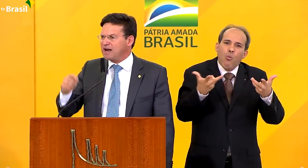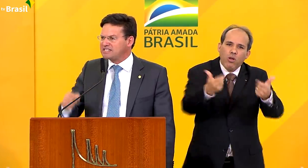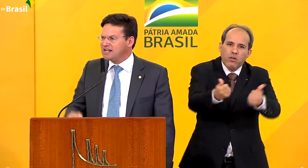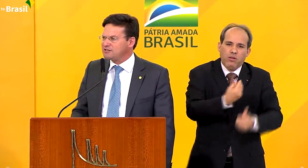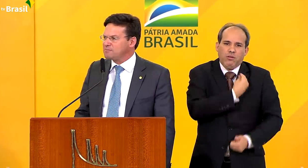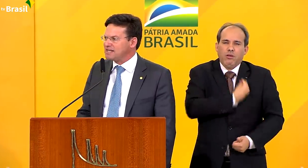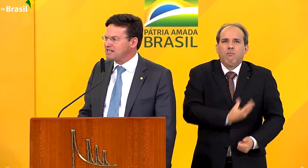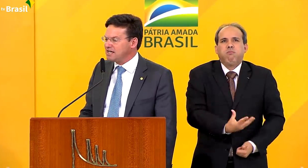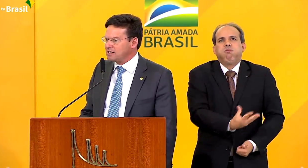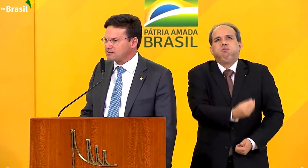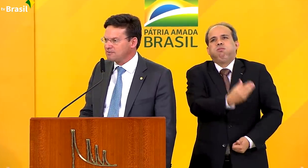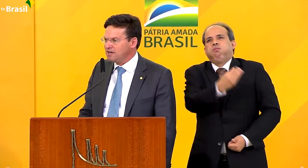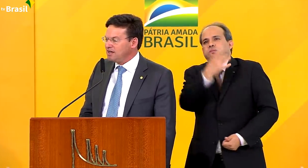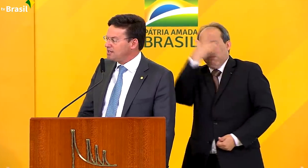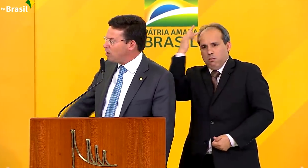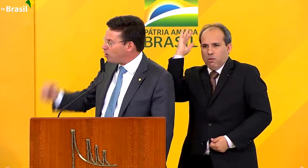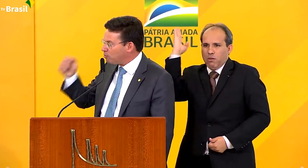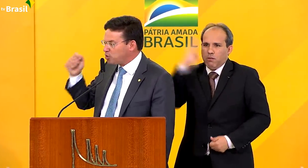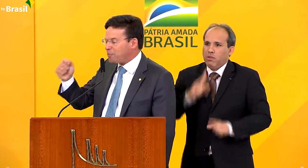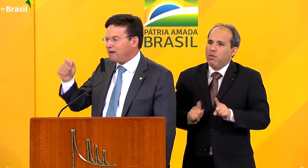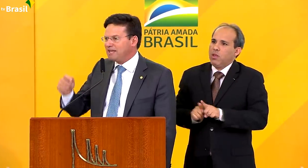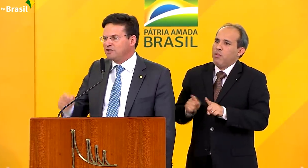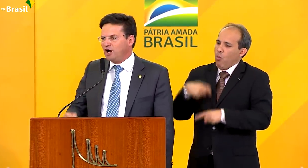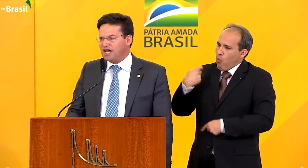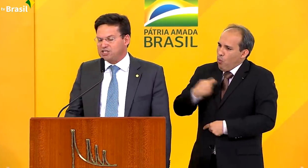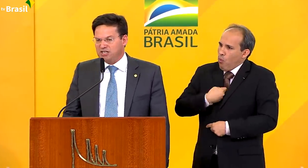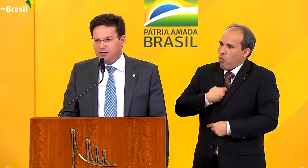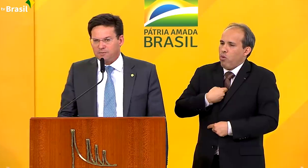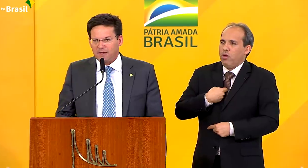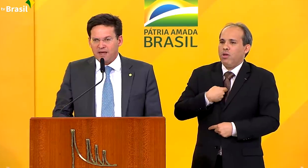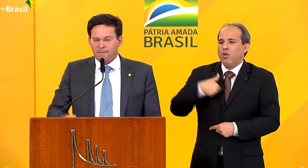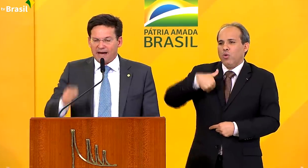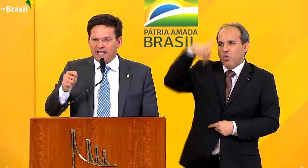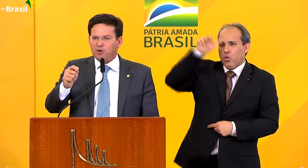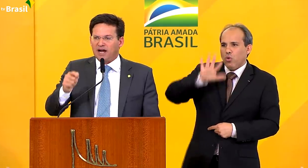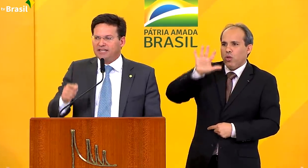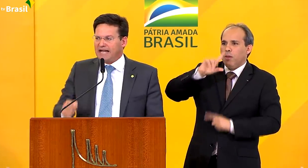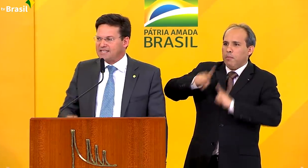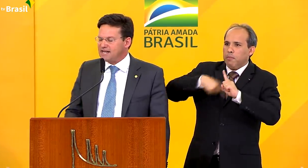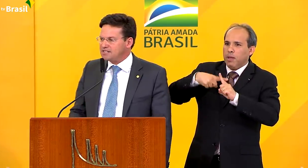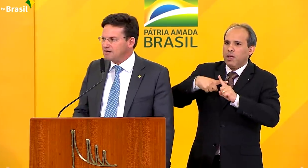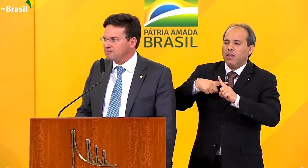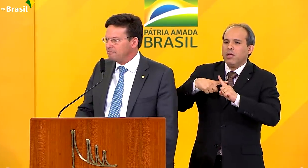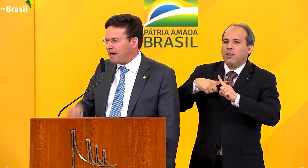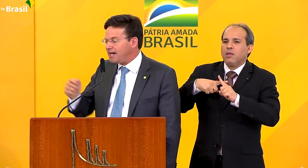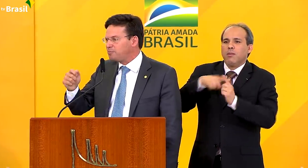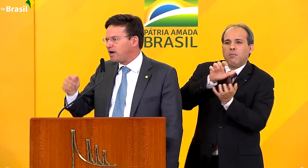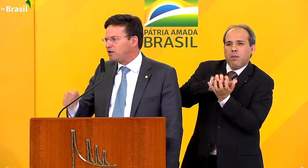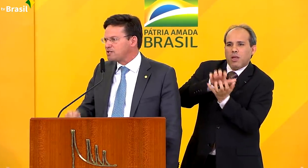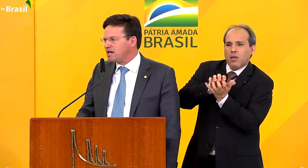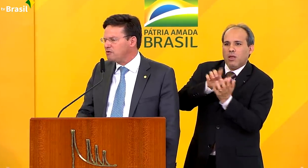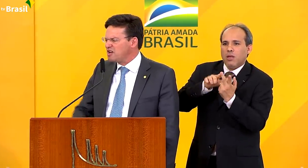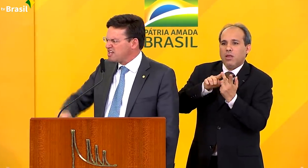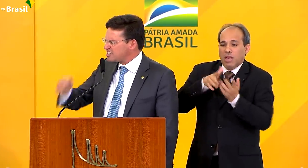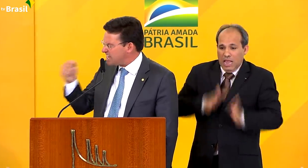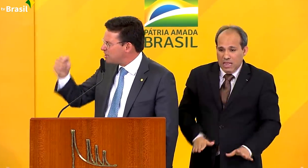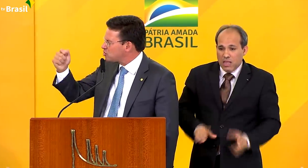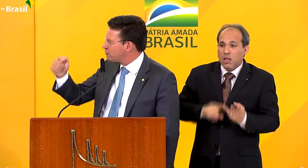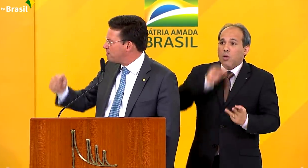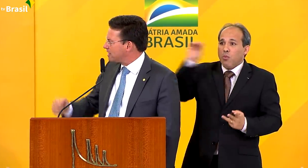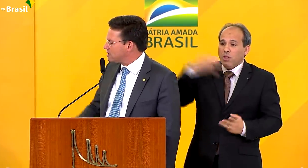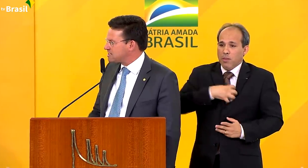milhões de brasileiros e brasileiras. E eu, como duplamente nordestino, pernambucano de nascência, baiano por adoção,